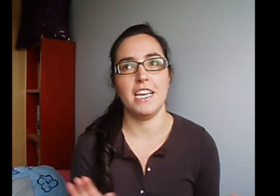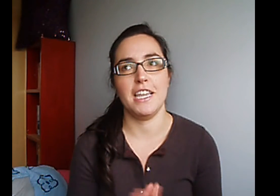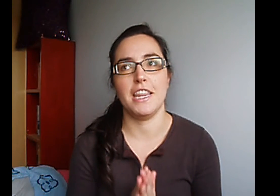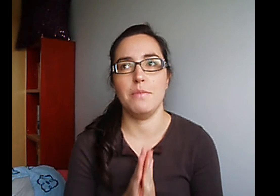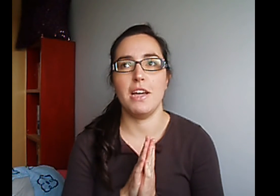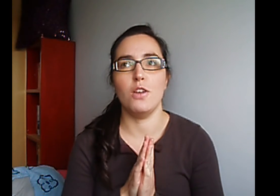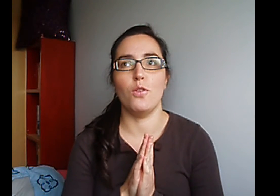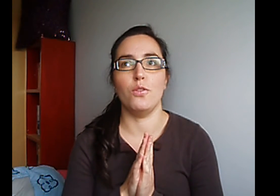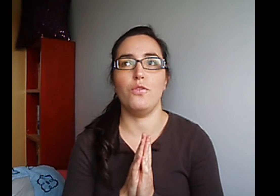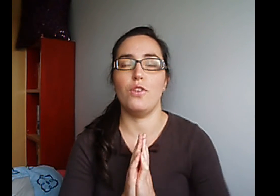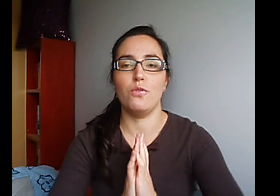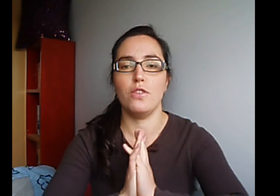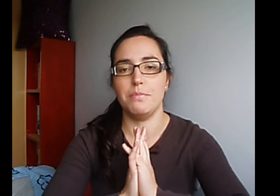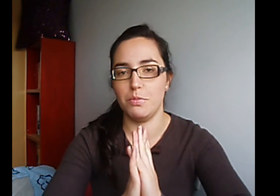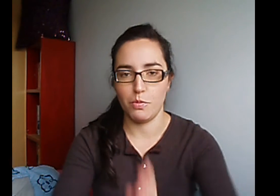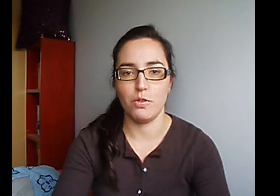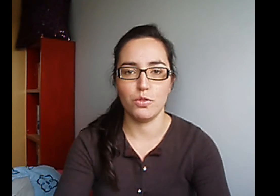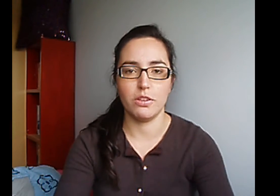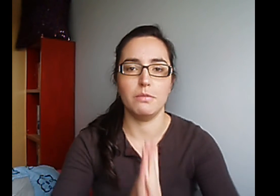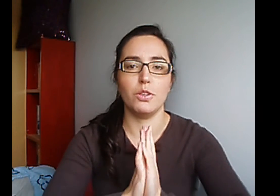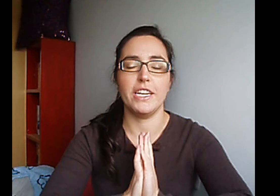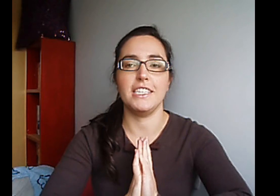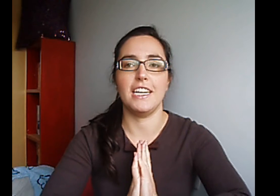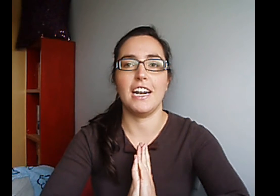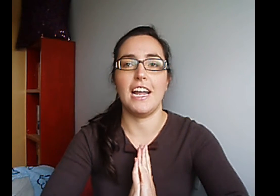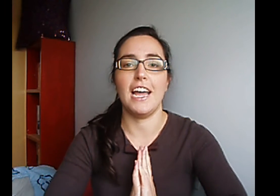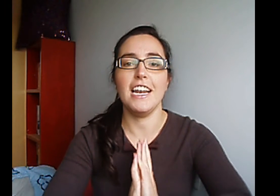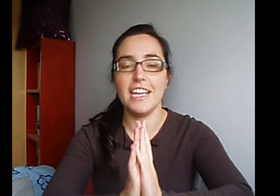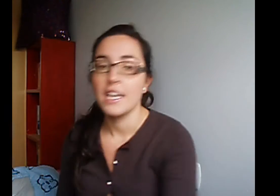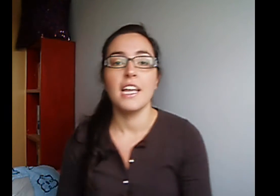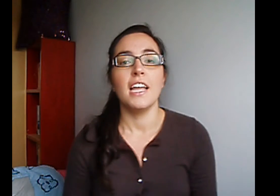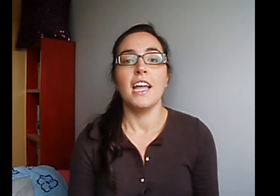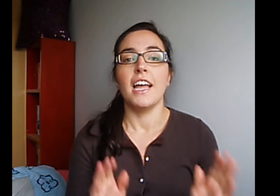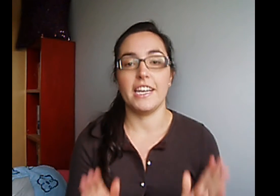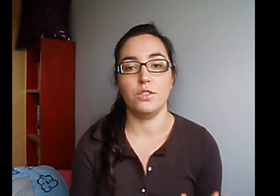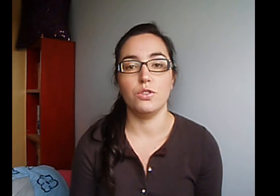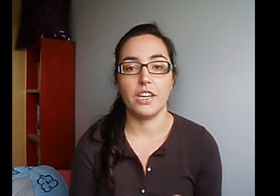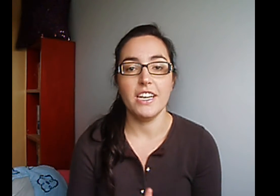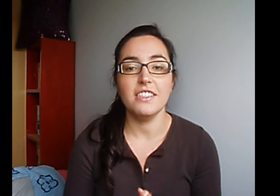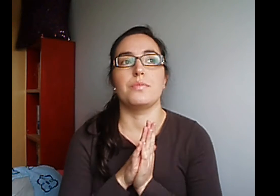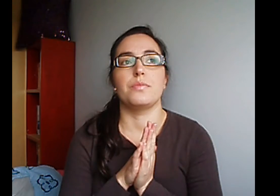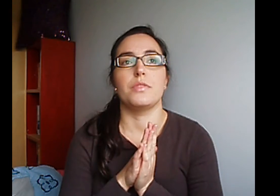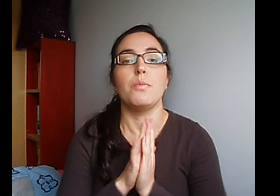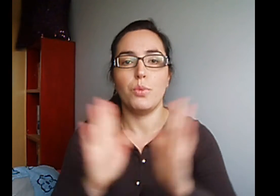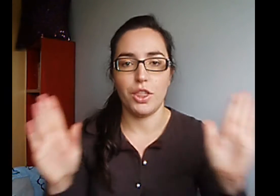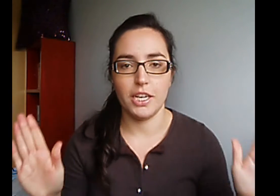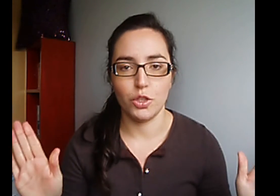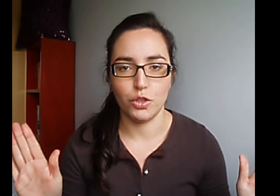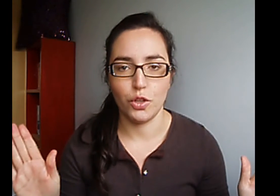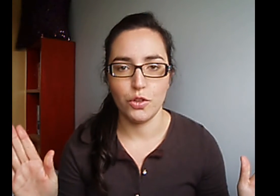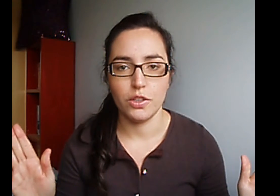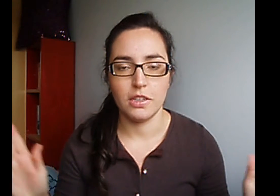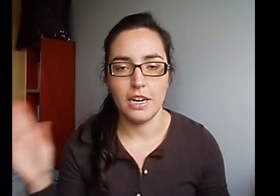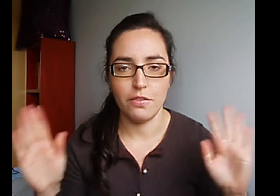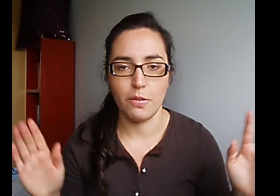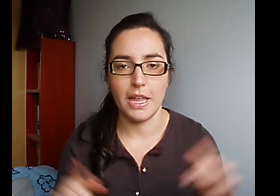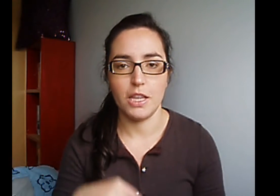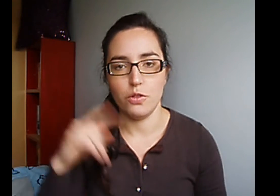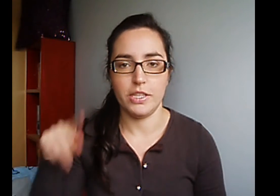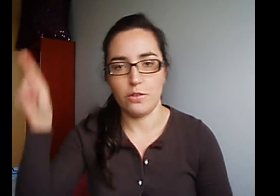encima fue uno de mis primeros suscriptores en el canal Es Jesús Rich Por cierto, toda la información, o sea, los